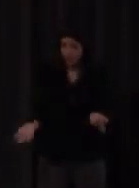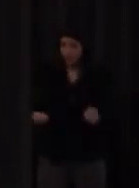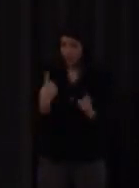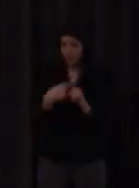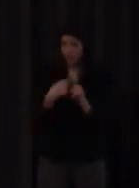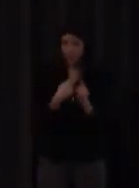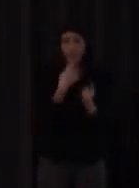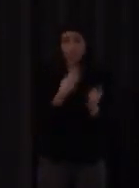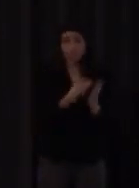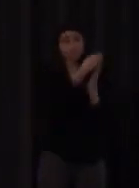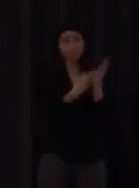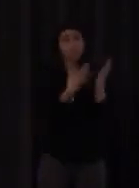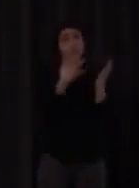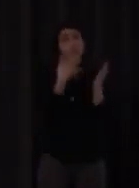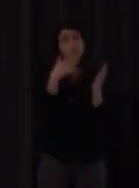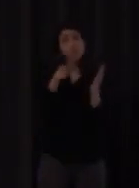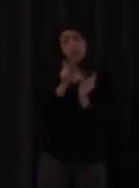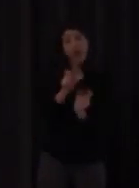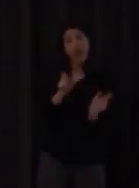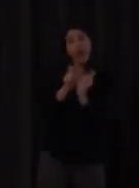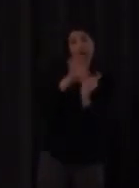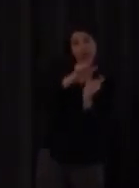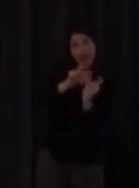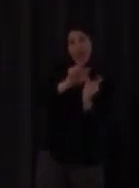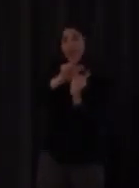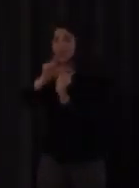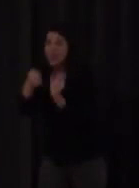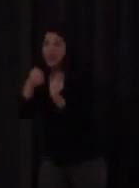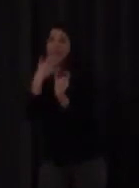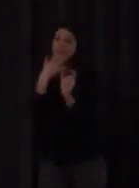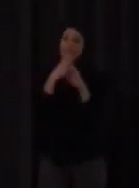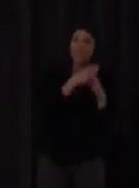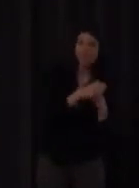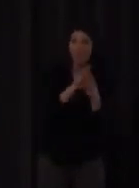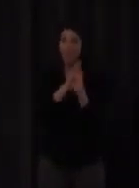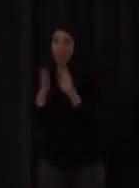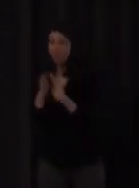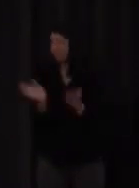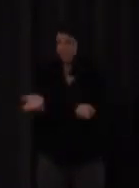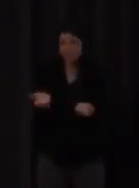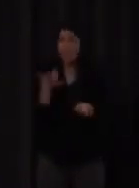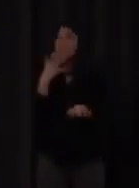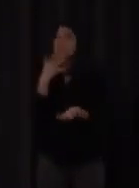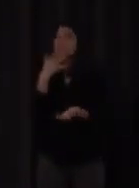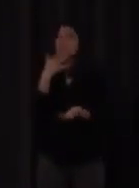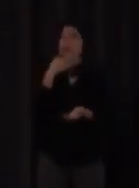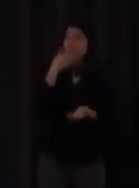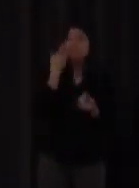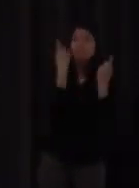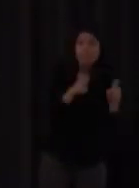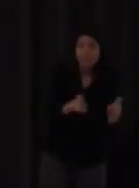lista esto es el artículo determinado indeterminado tan tan tan y ya está no a un sordo hay una necesidad de hacer